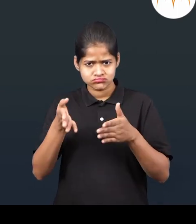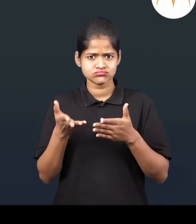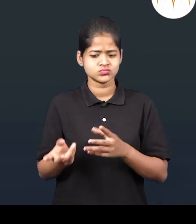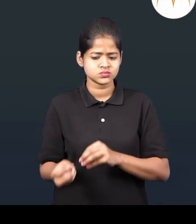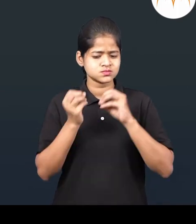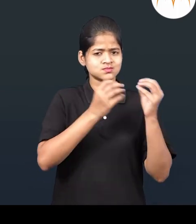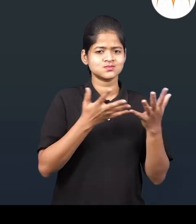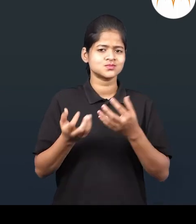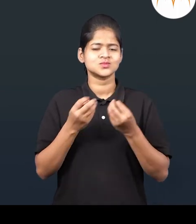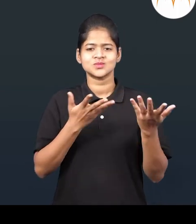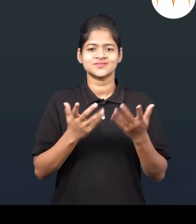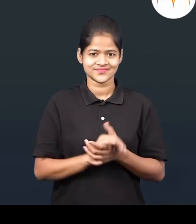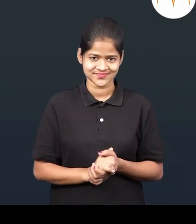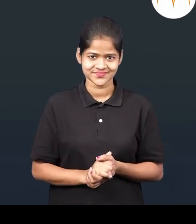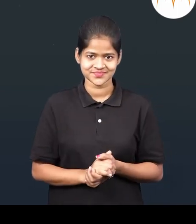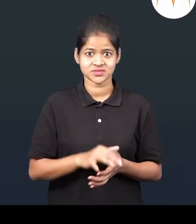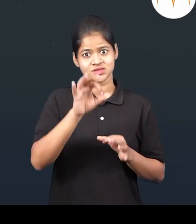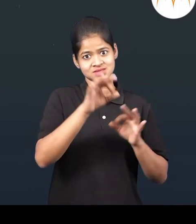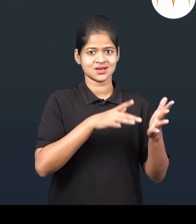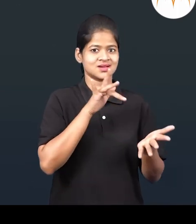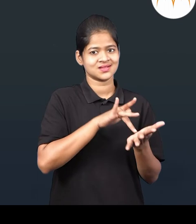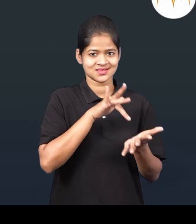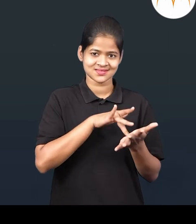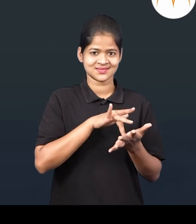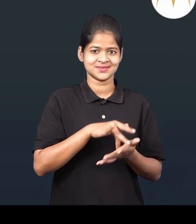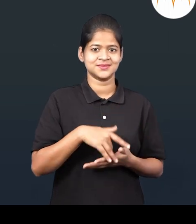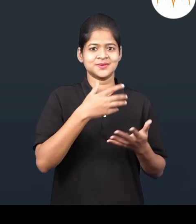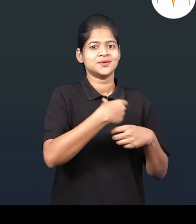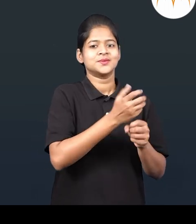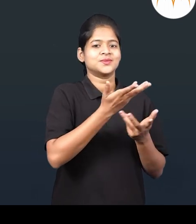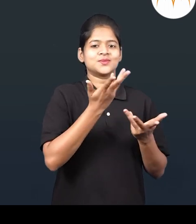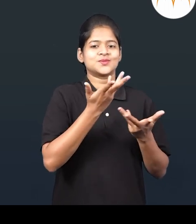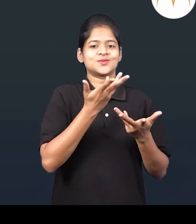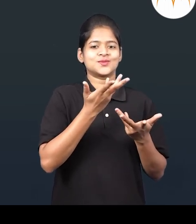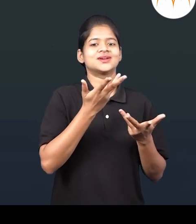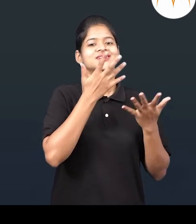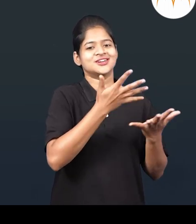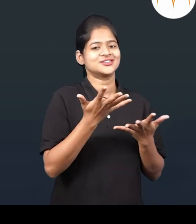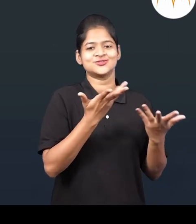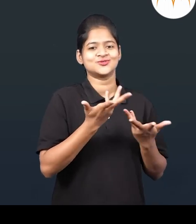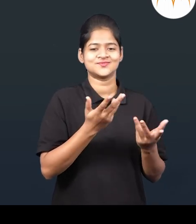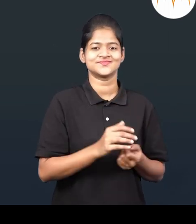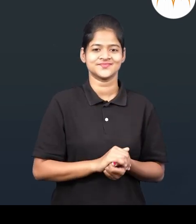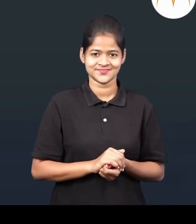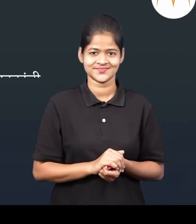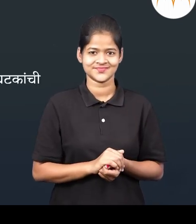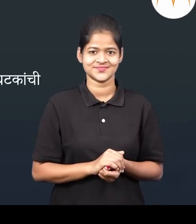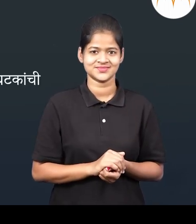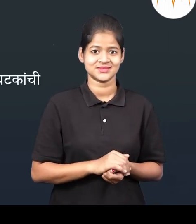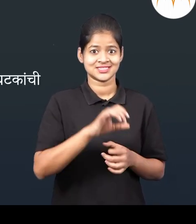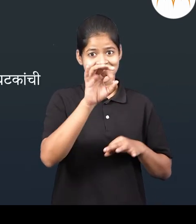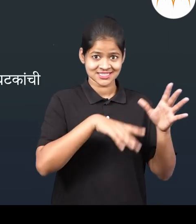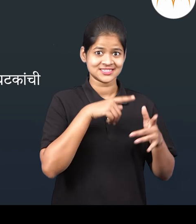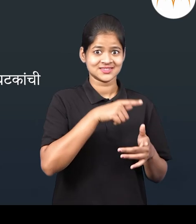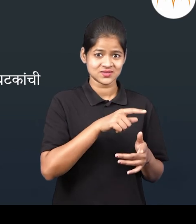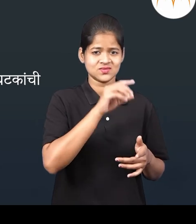शहराथ कोणता माल येतो शहराथ माल कुठे तायार होतो शहराथ